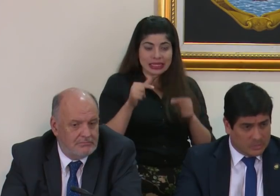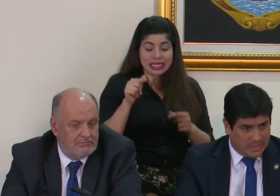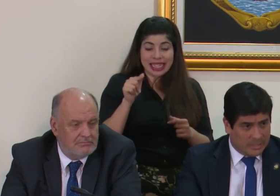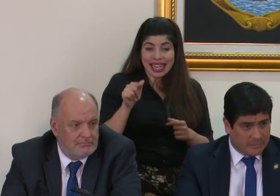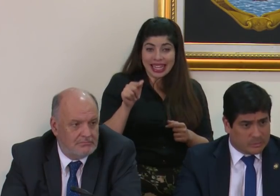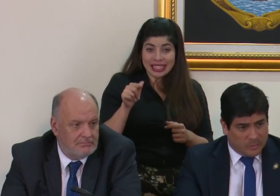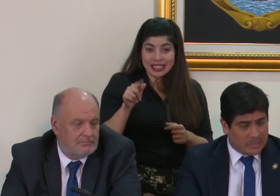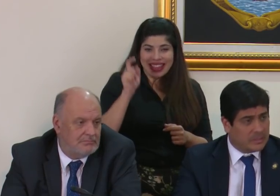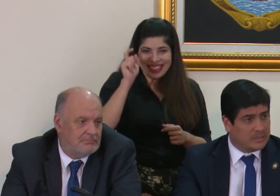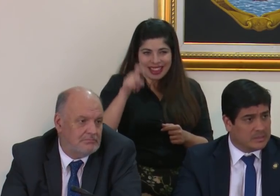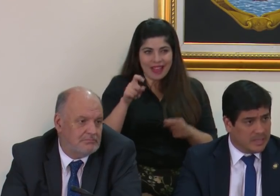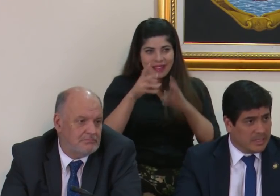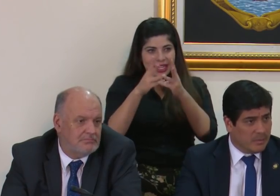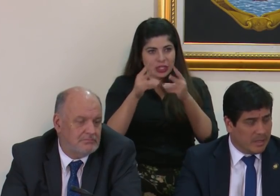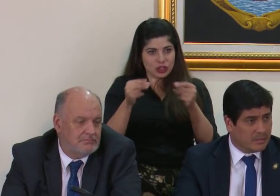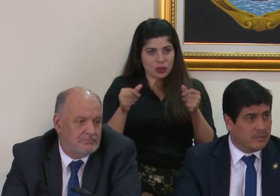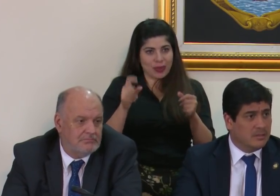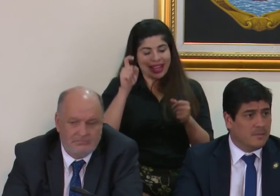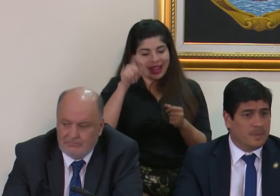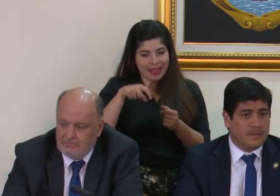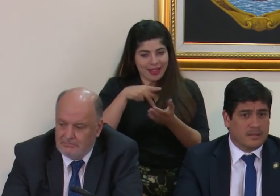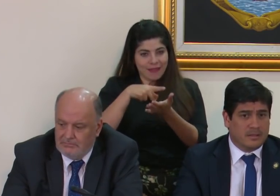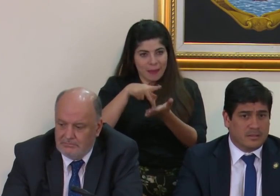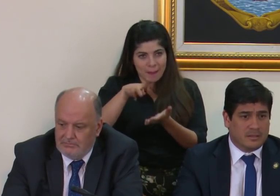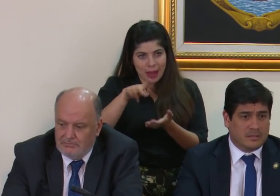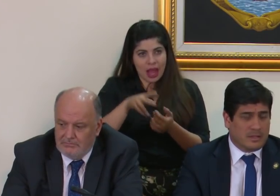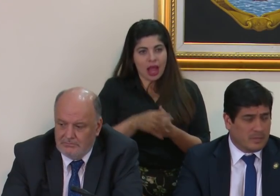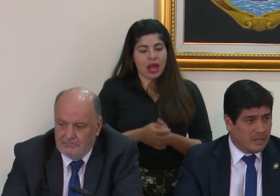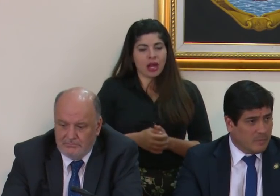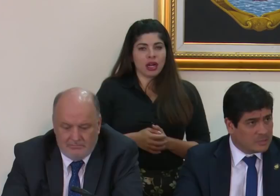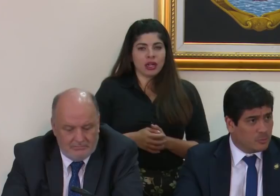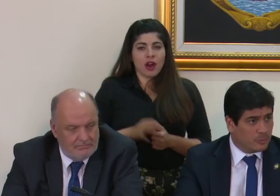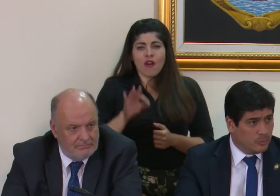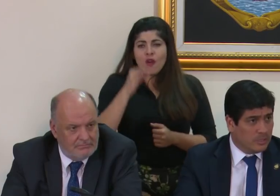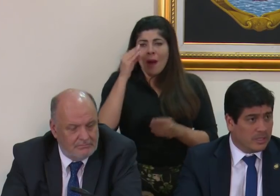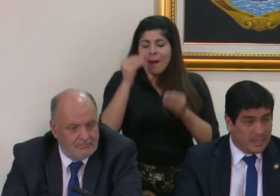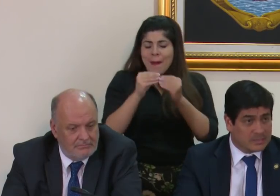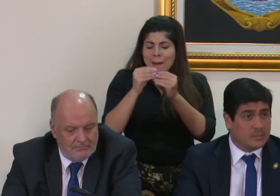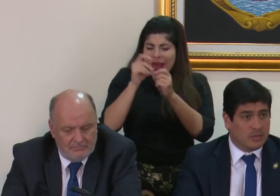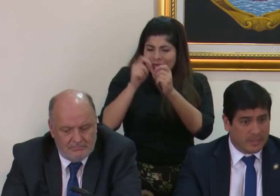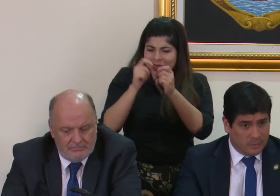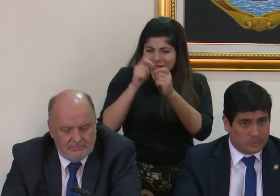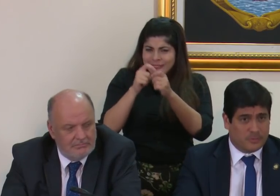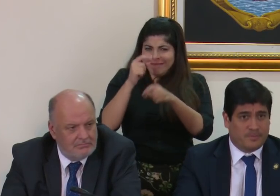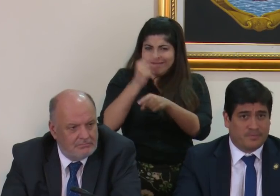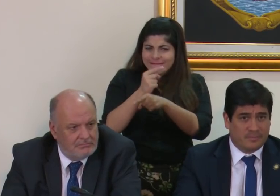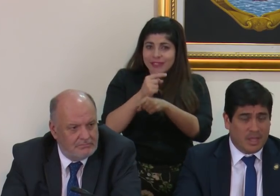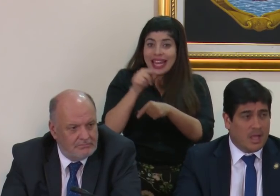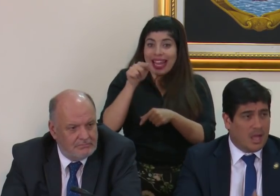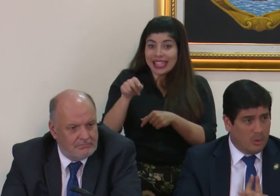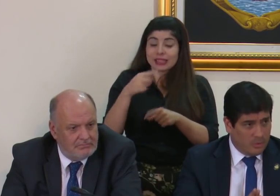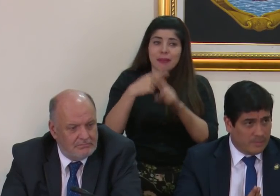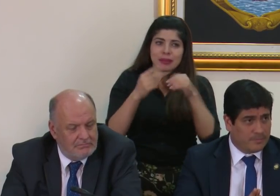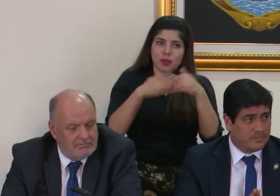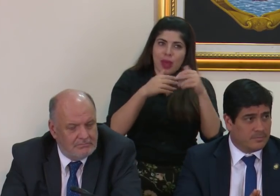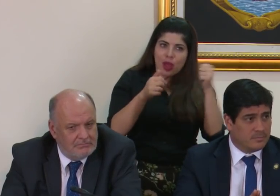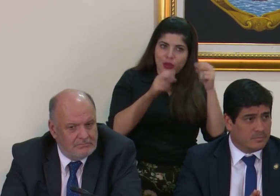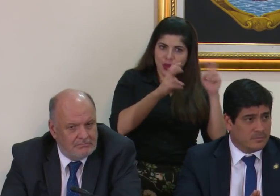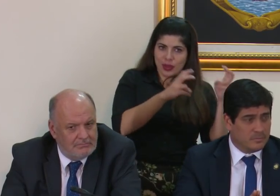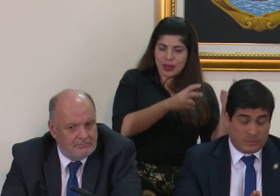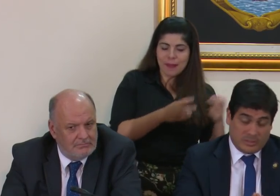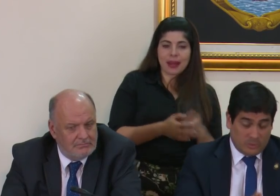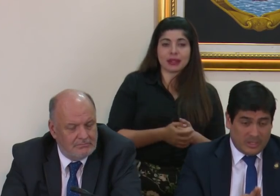se tiene que resolver y se tiene que pagar de la manera más oportuna ese y cualquier otro ahora